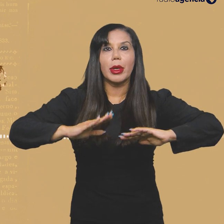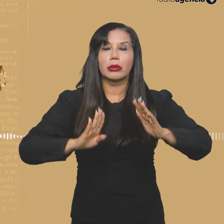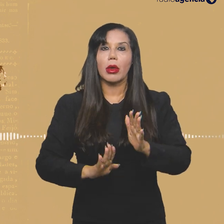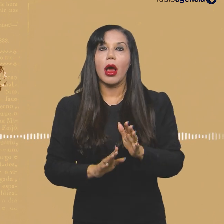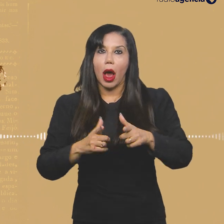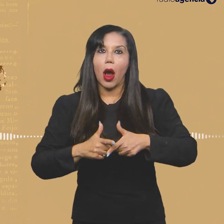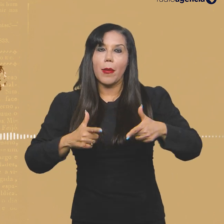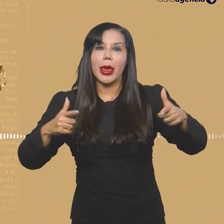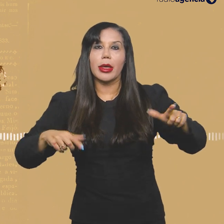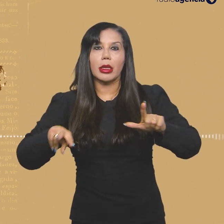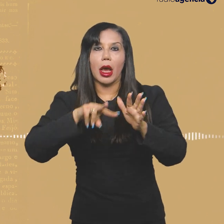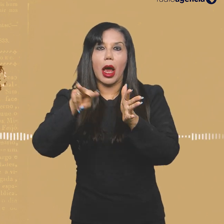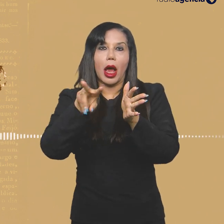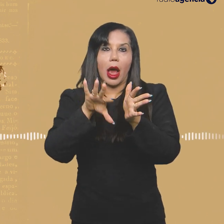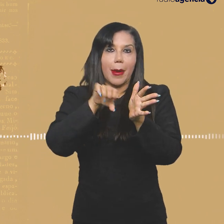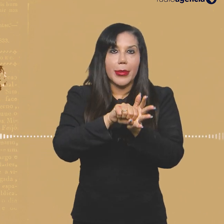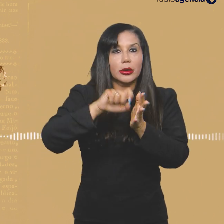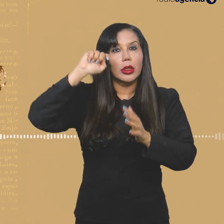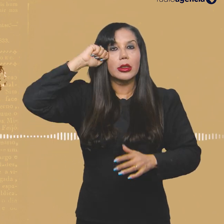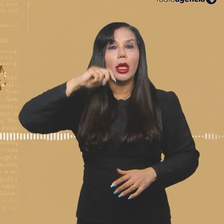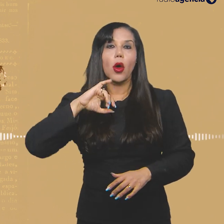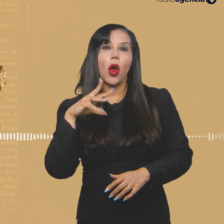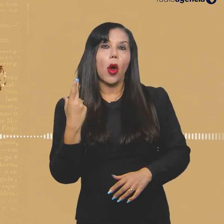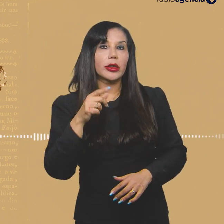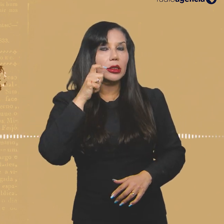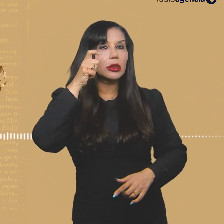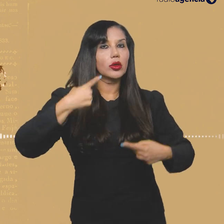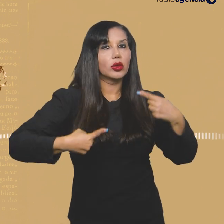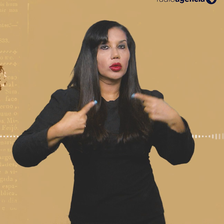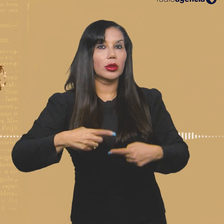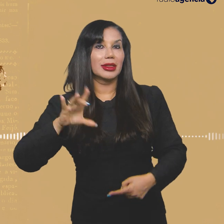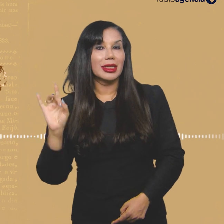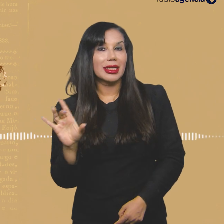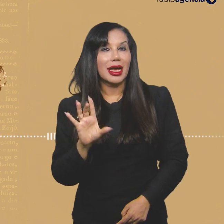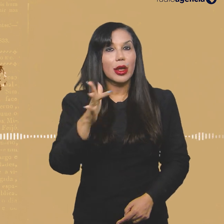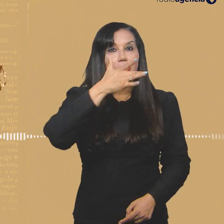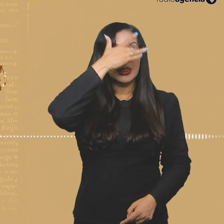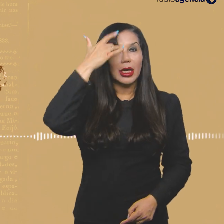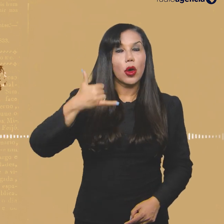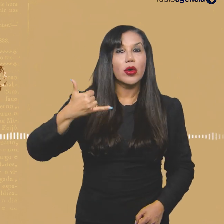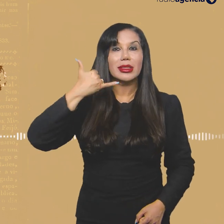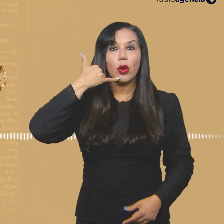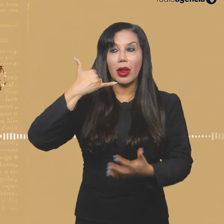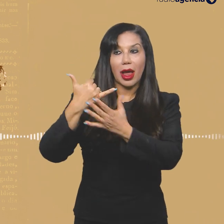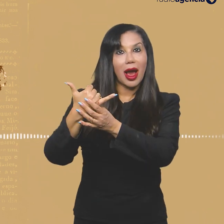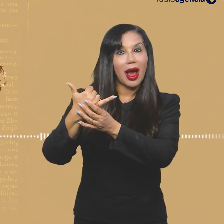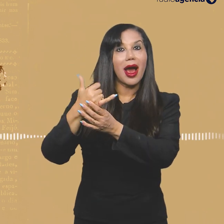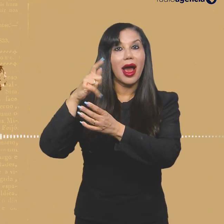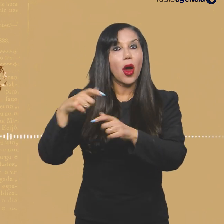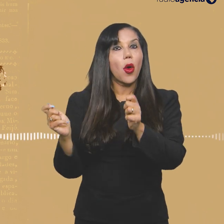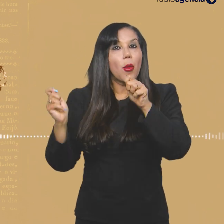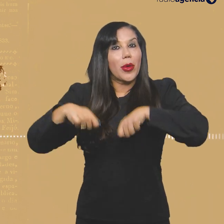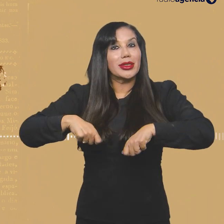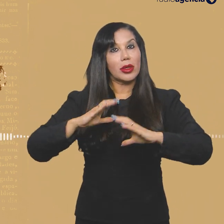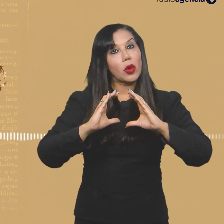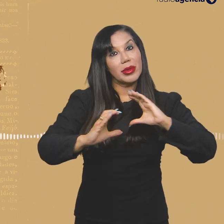de crescimento da mídia negra. Mas o que eu acho interessante nessa discussão é que cada pessoa com o celular na mão